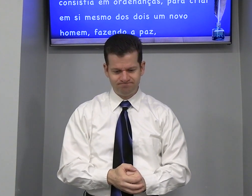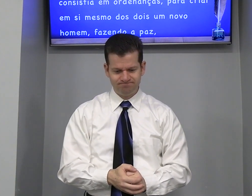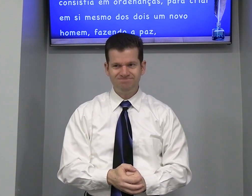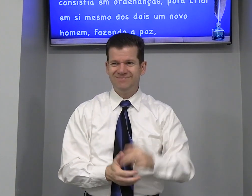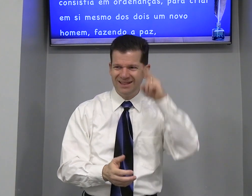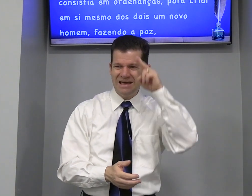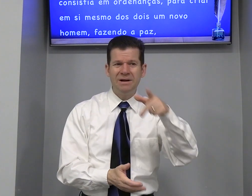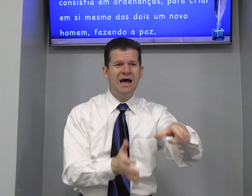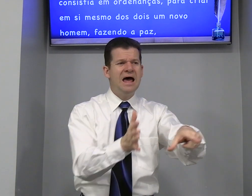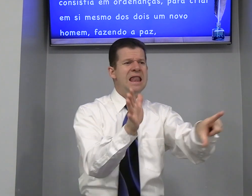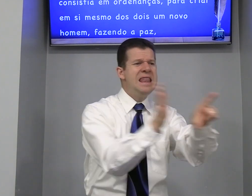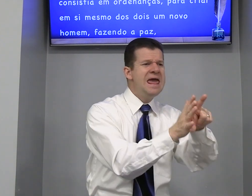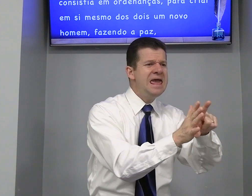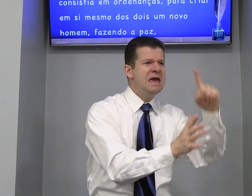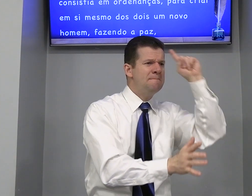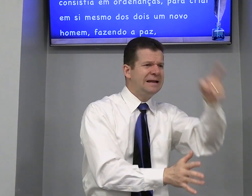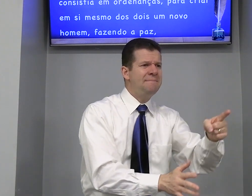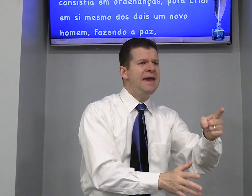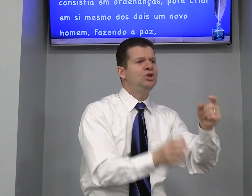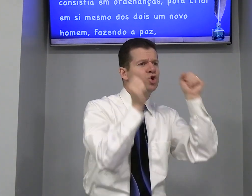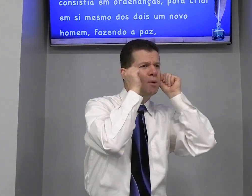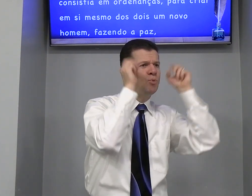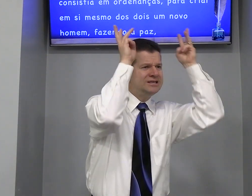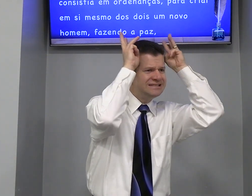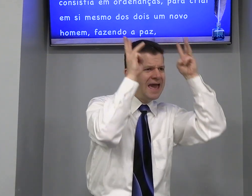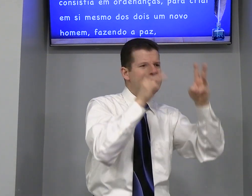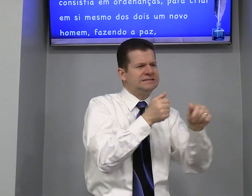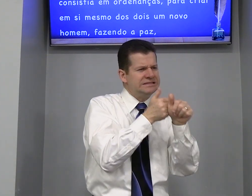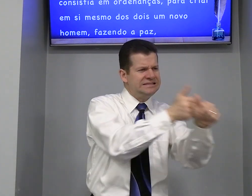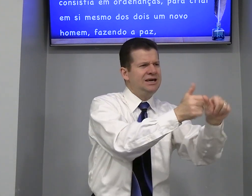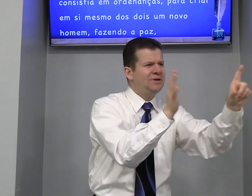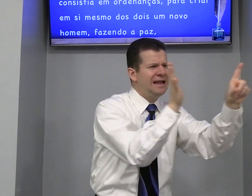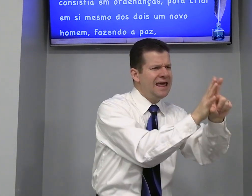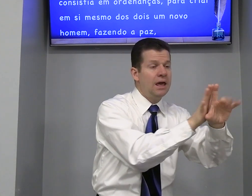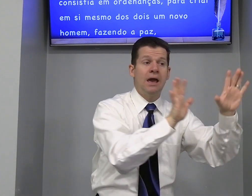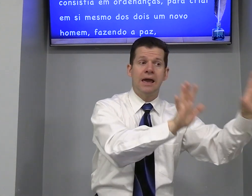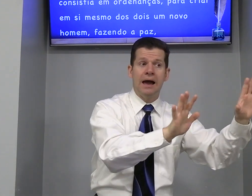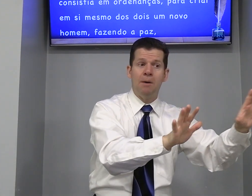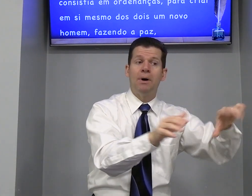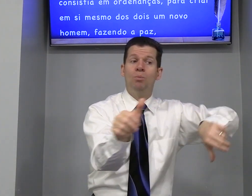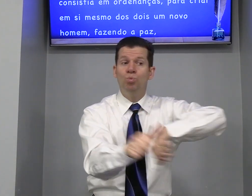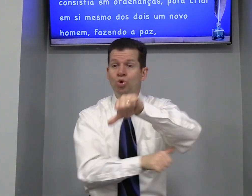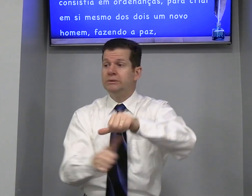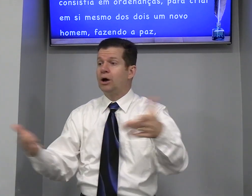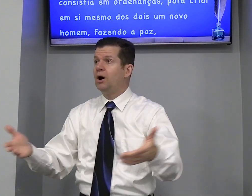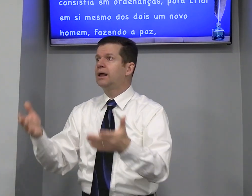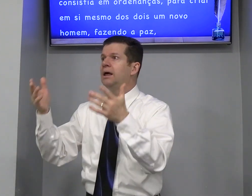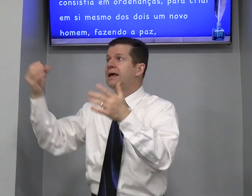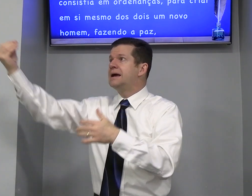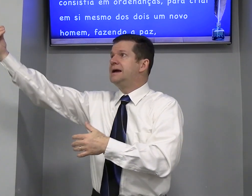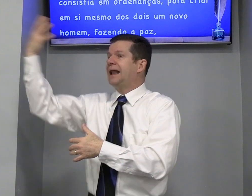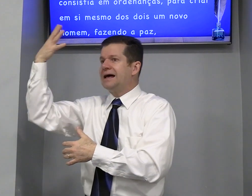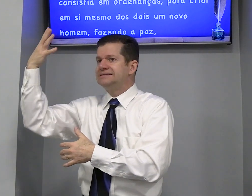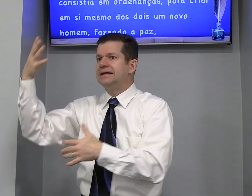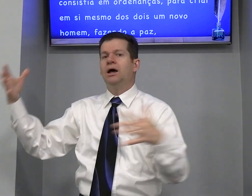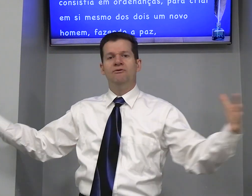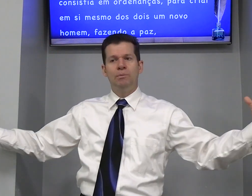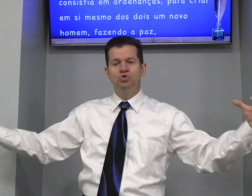Lei Mandamento Moisés Seguindo a lei Calma Muda Agora Graça Vamos